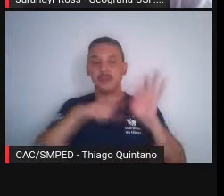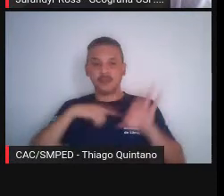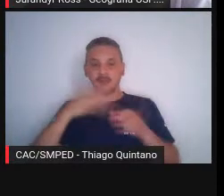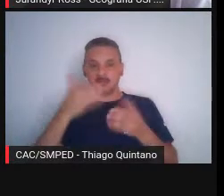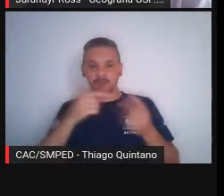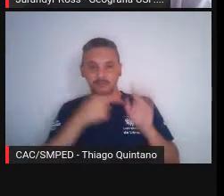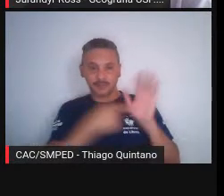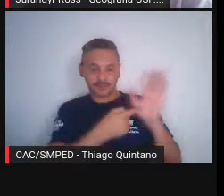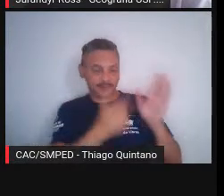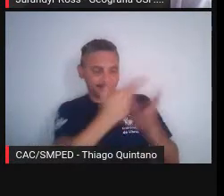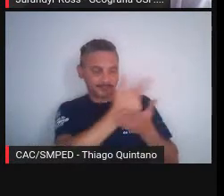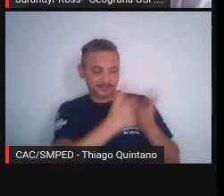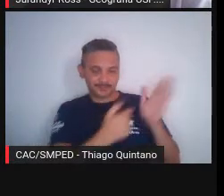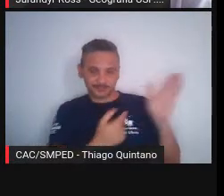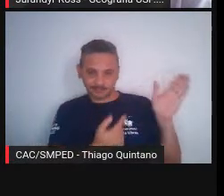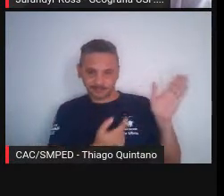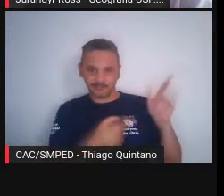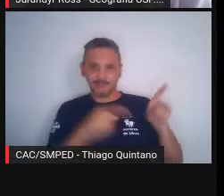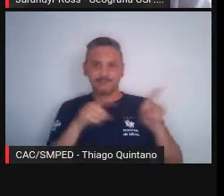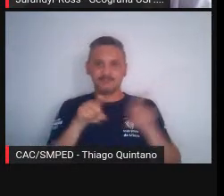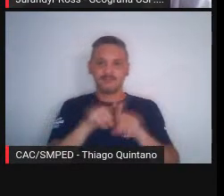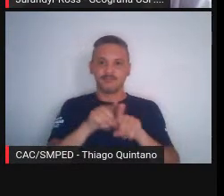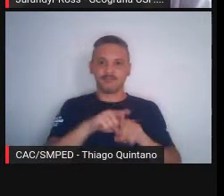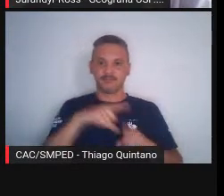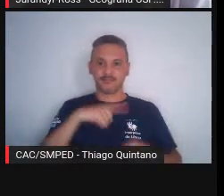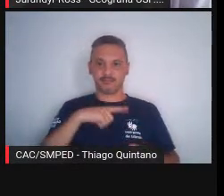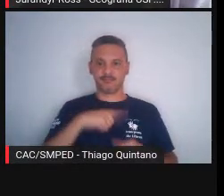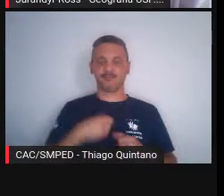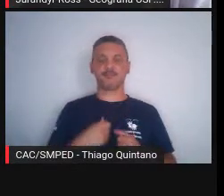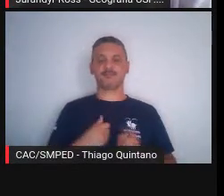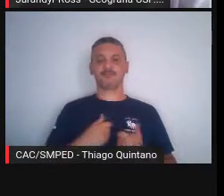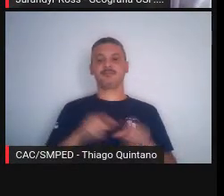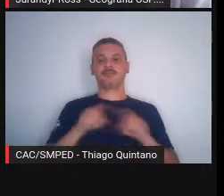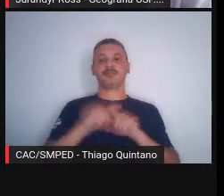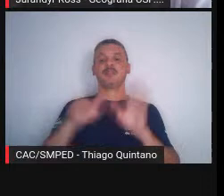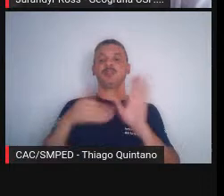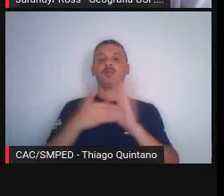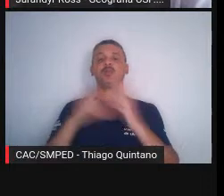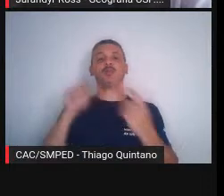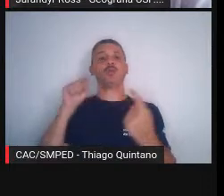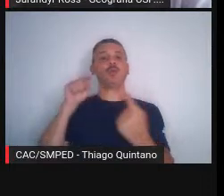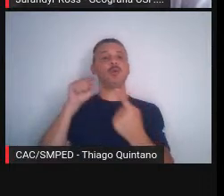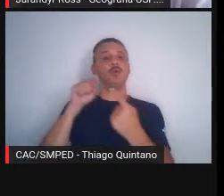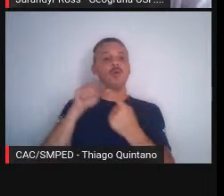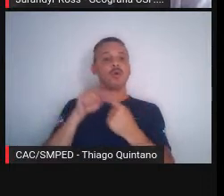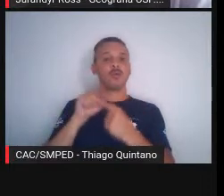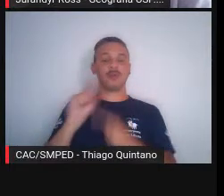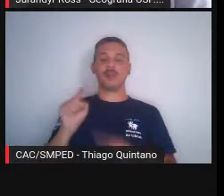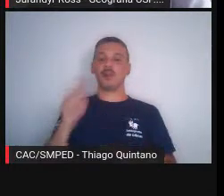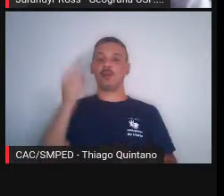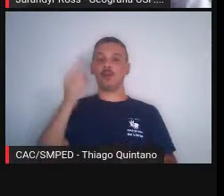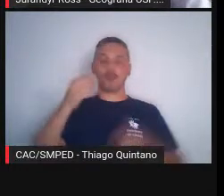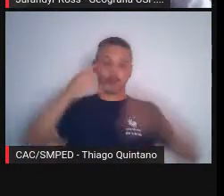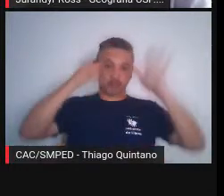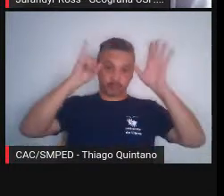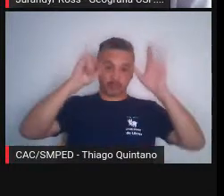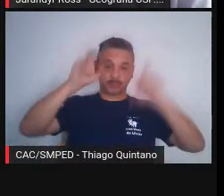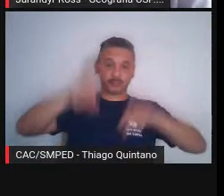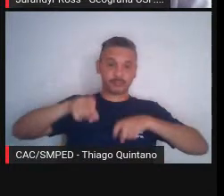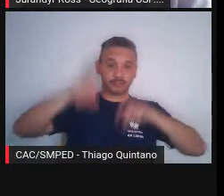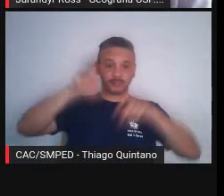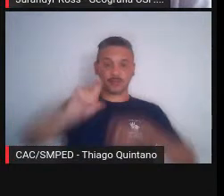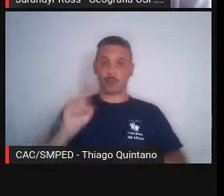e aqui está o campo da Cidade Universitária, que fazia tudo parte de uma única fazenda, a Fazenda Butantã,